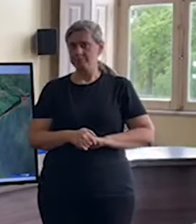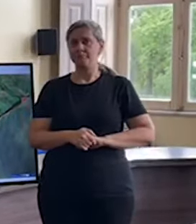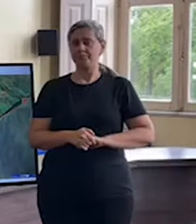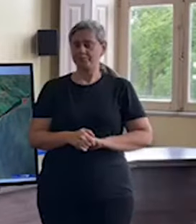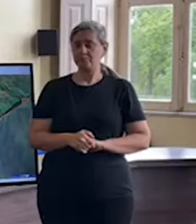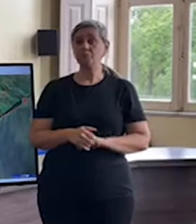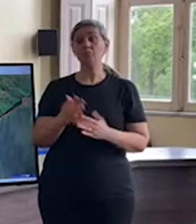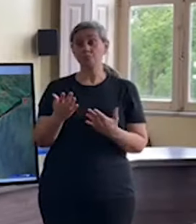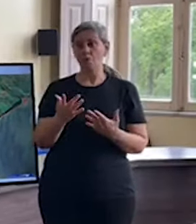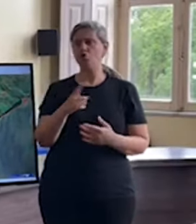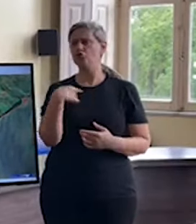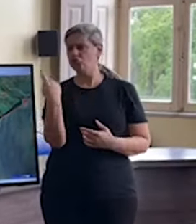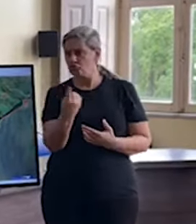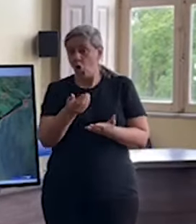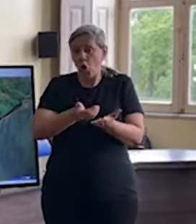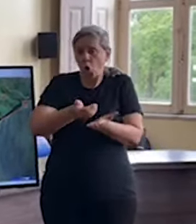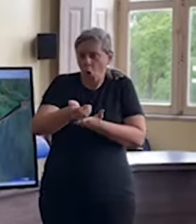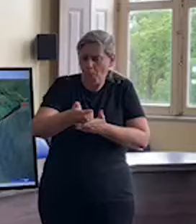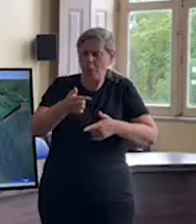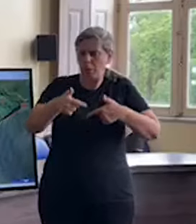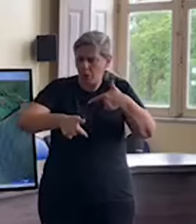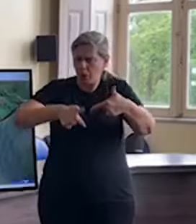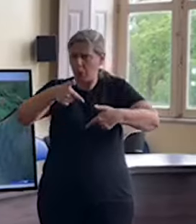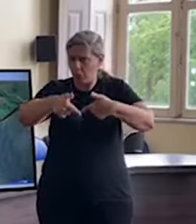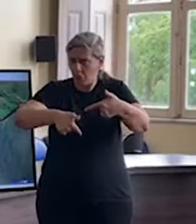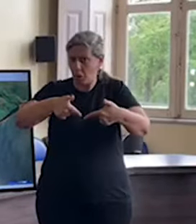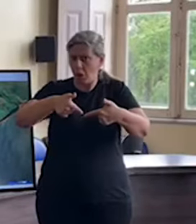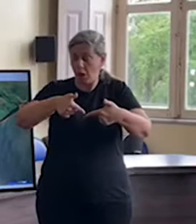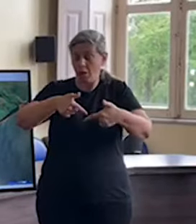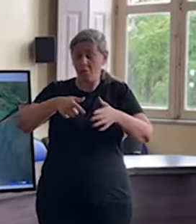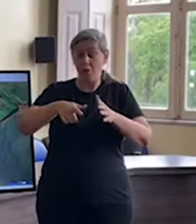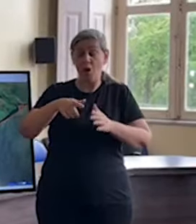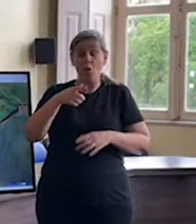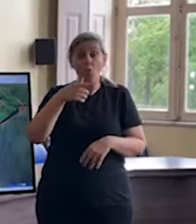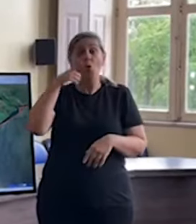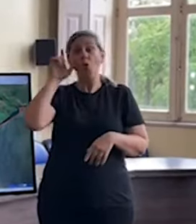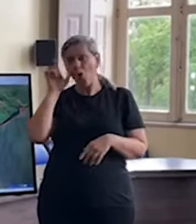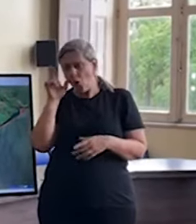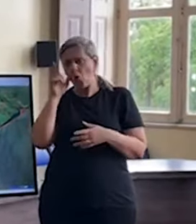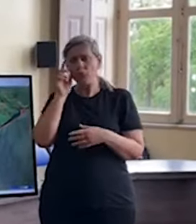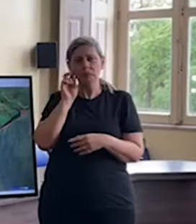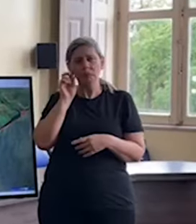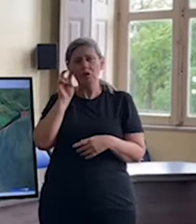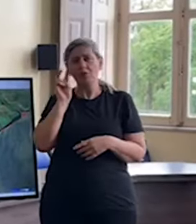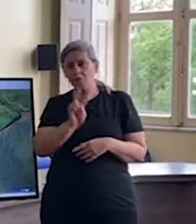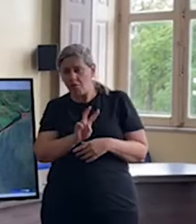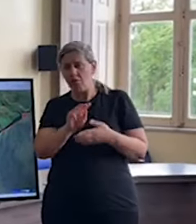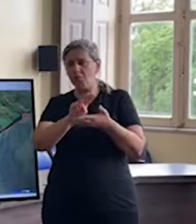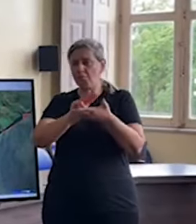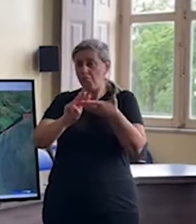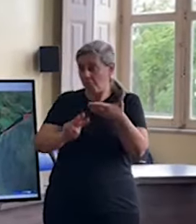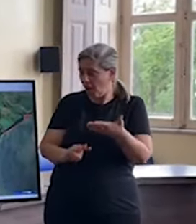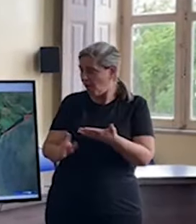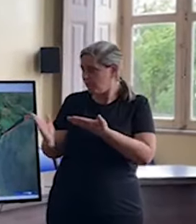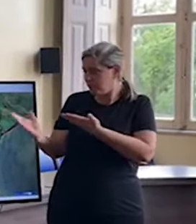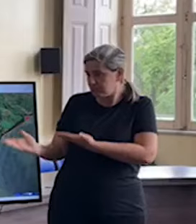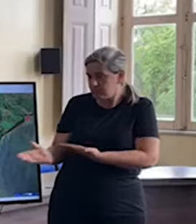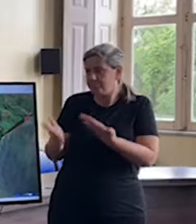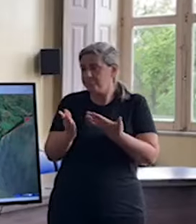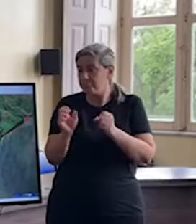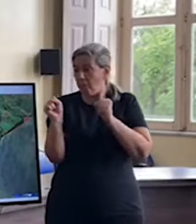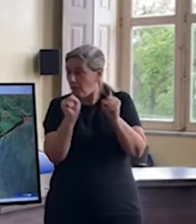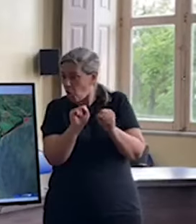Nós estamos, desde ontem, trabalhando muito em cima de mapas, de projeções, previsões,